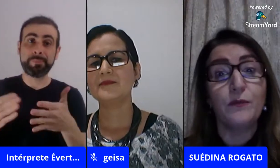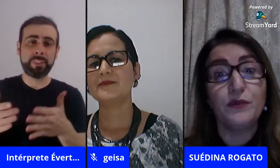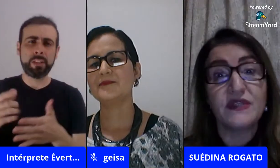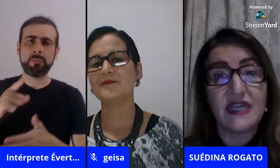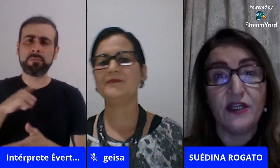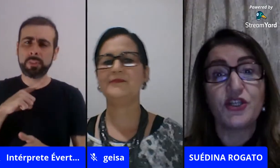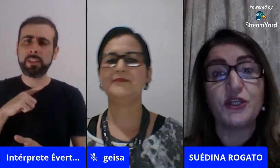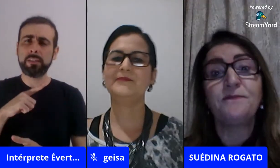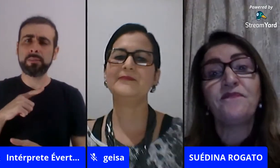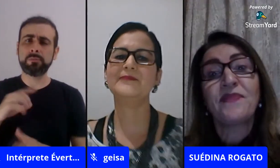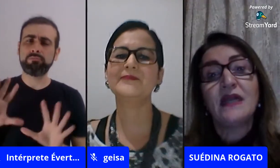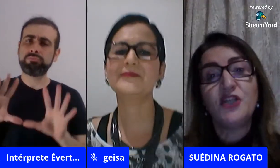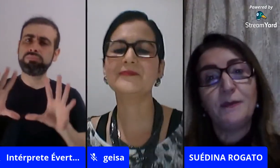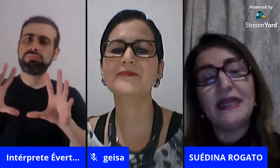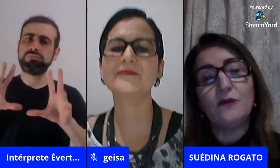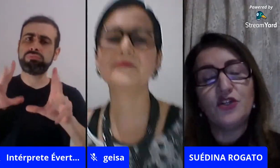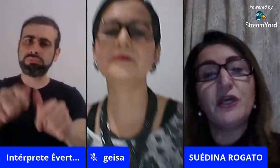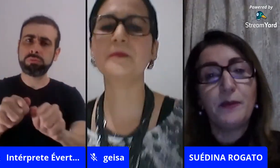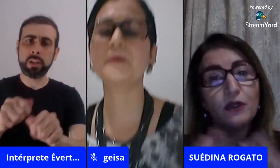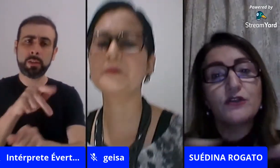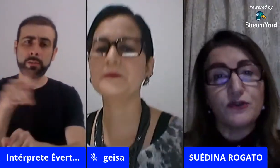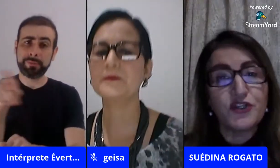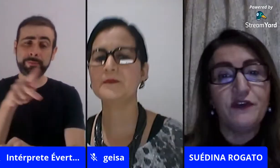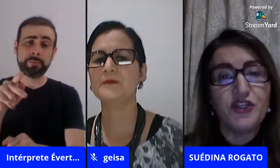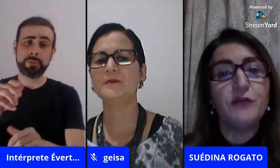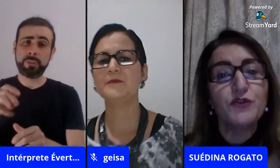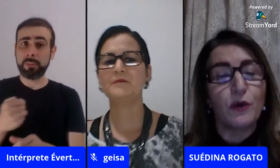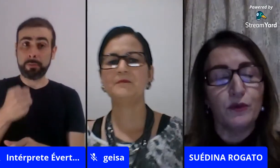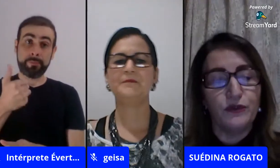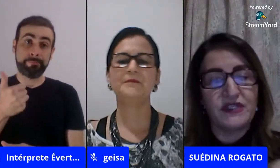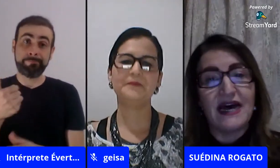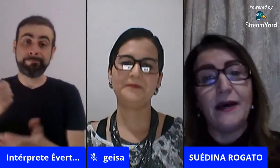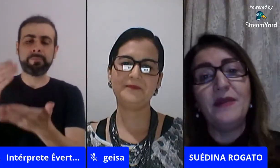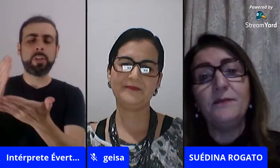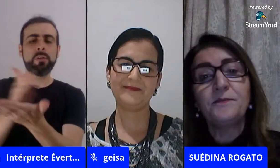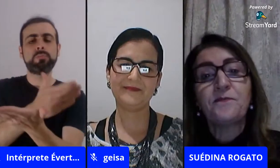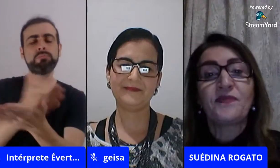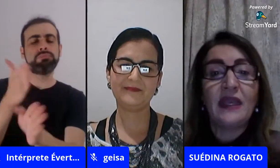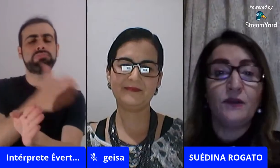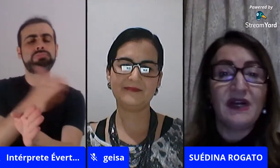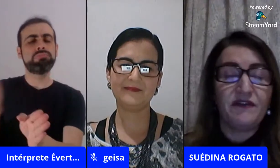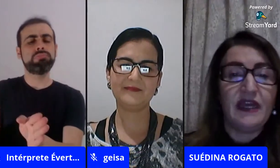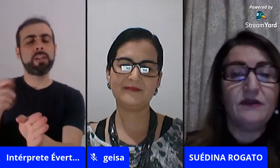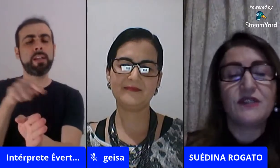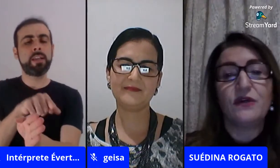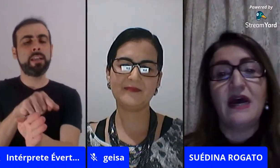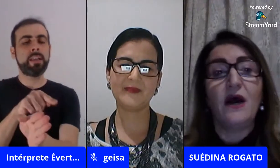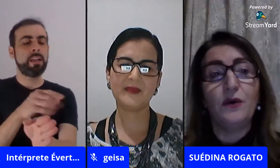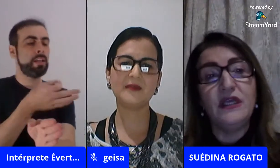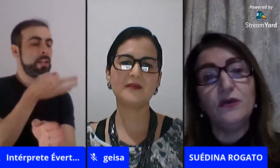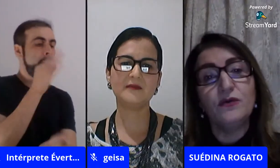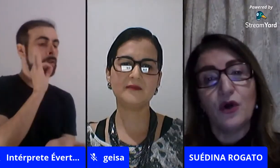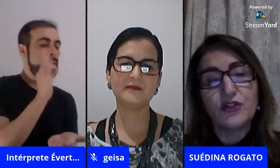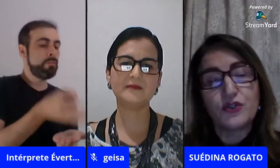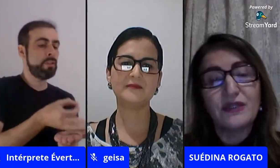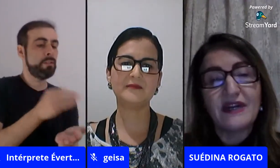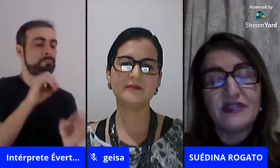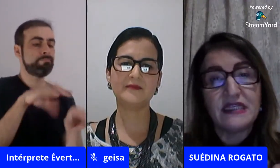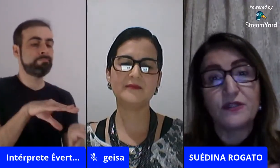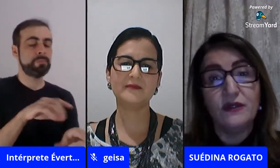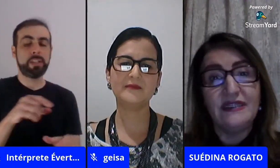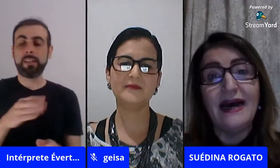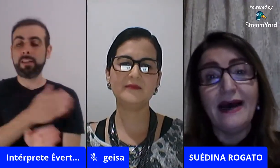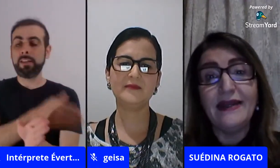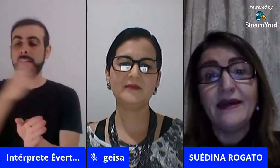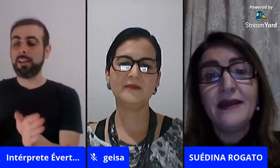quase todo o corpo docente de pedagogia, porque nós nos dividimos, como todos sabem, entre o café educacional e o nosso